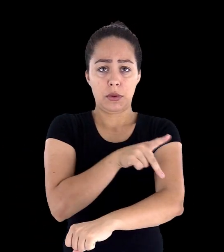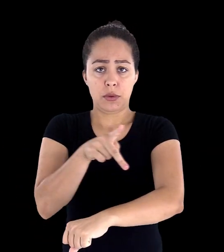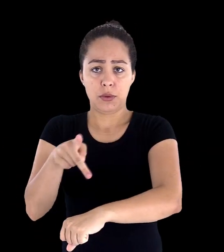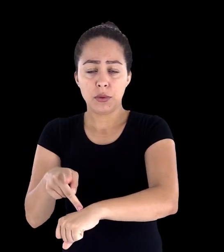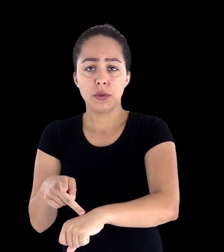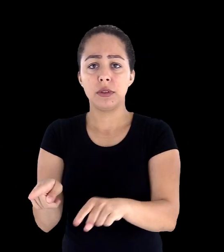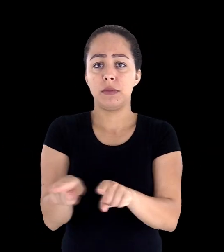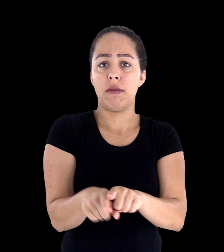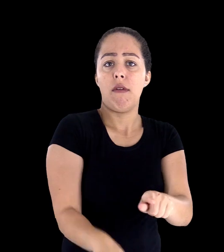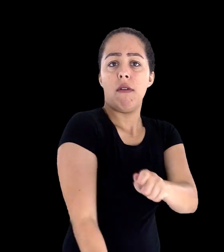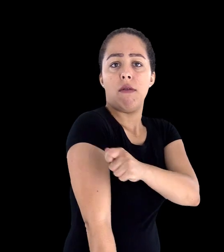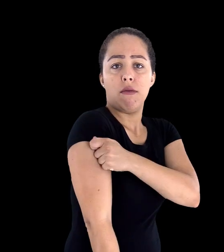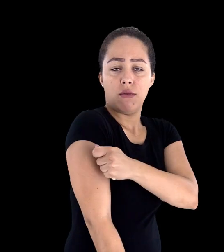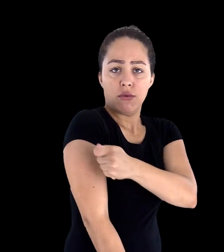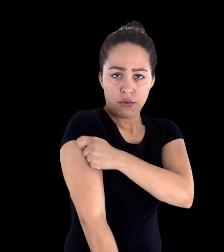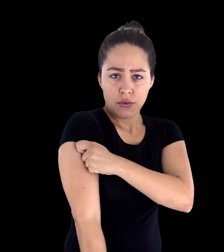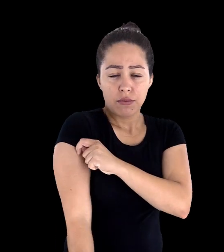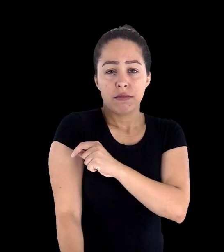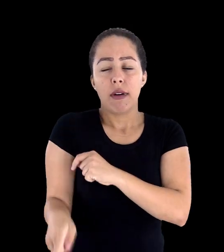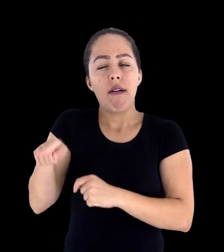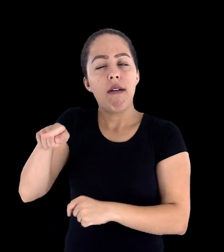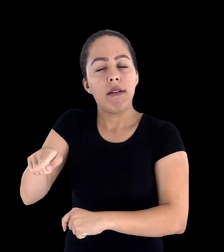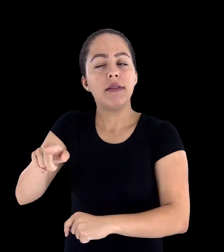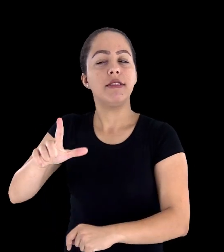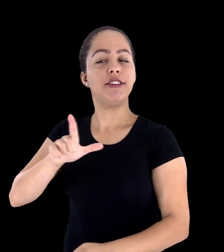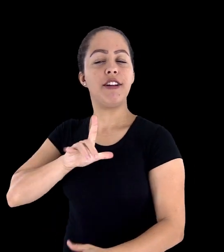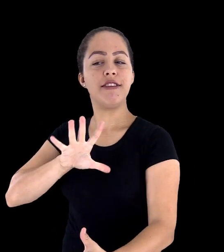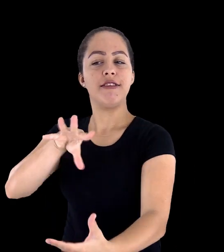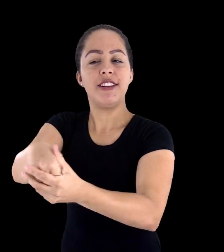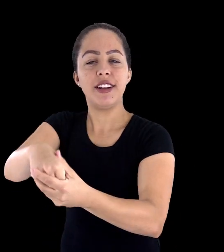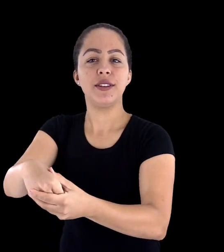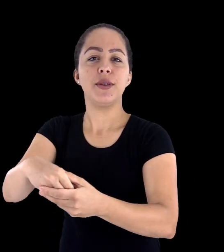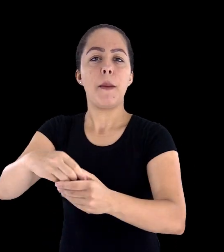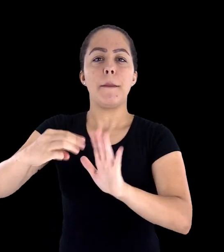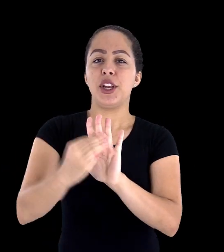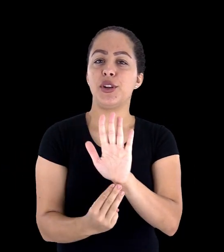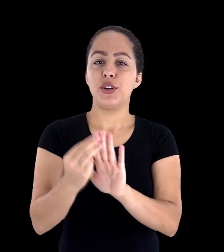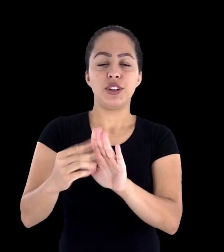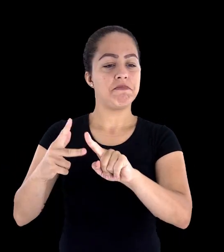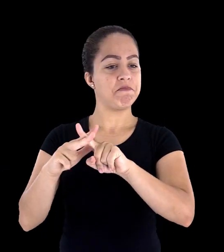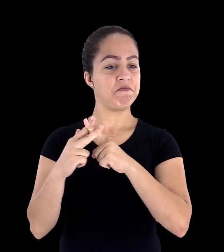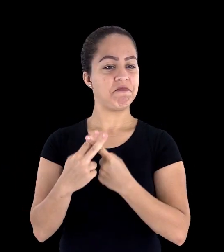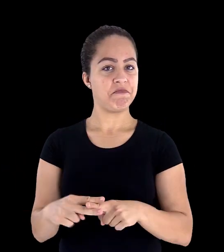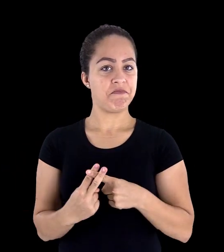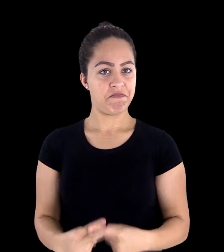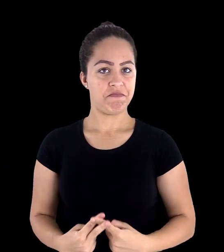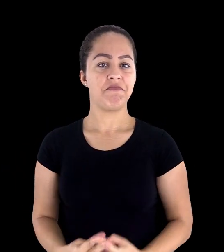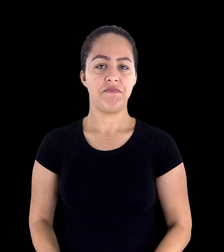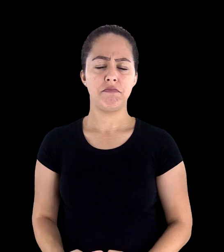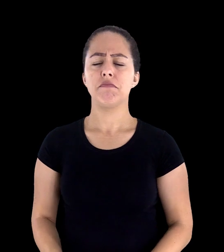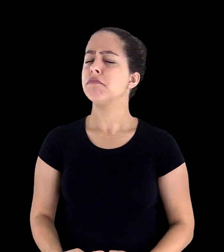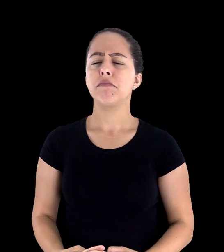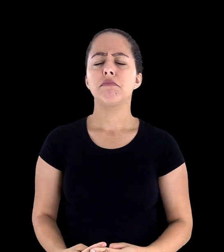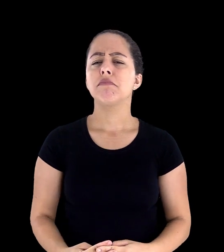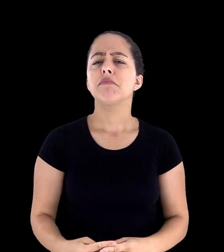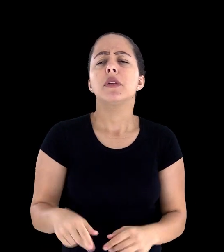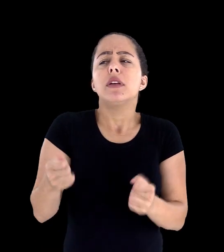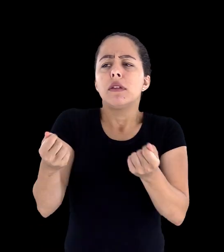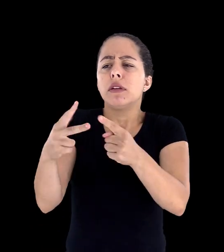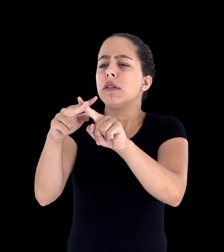equipe pedagógica, com os alunos e aí é onde ocorrem os ajustes metodológicos. Ajustes